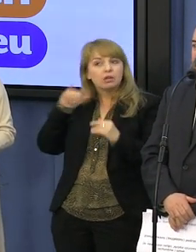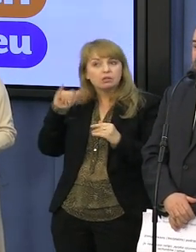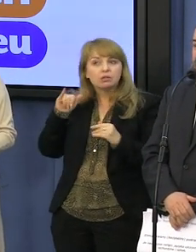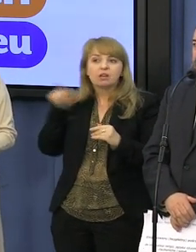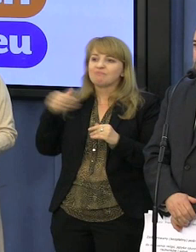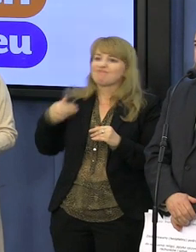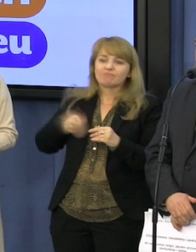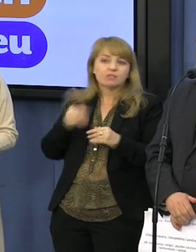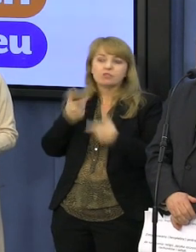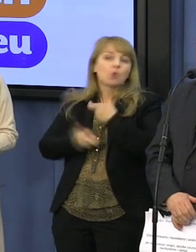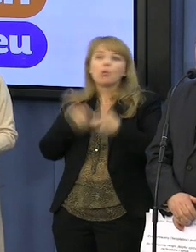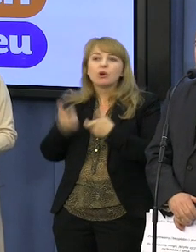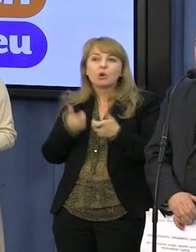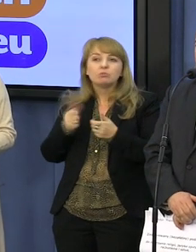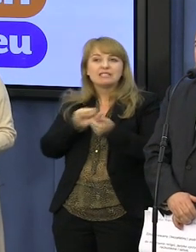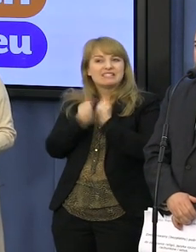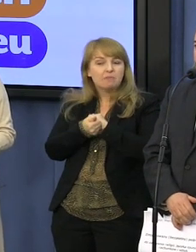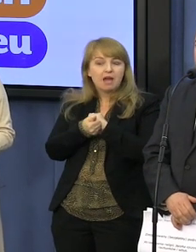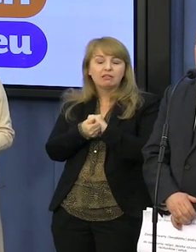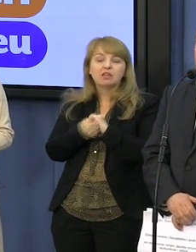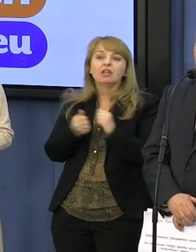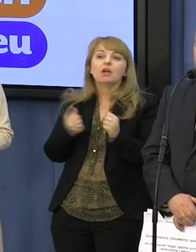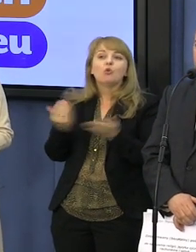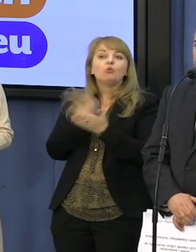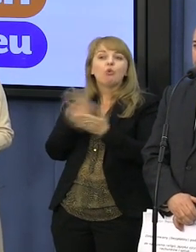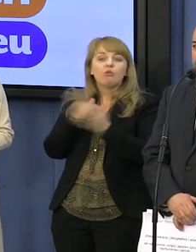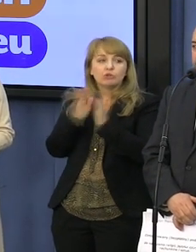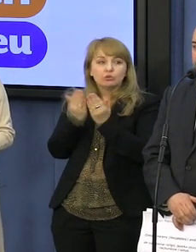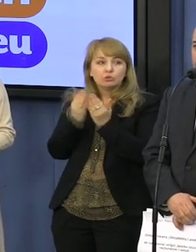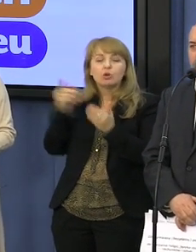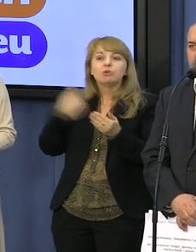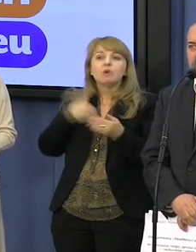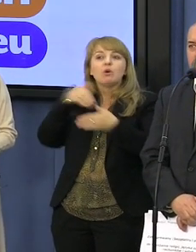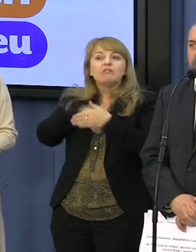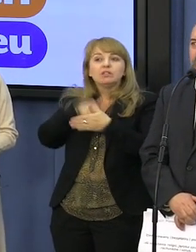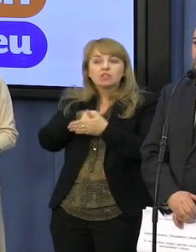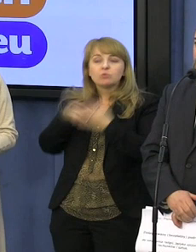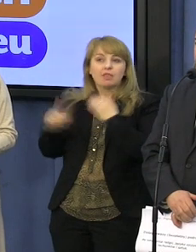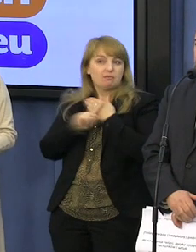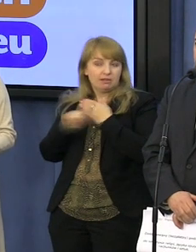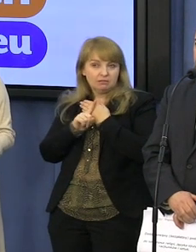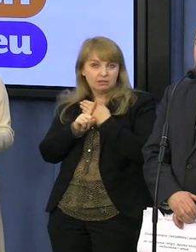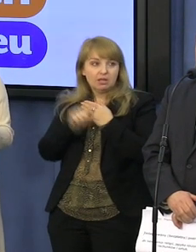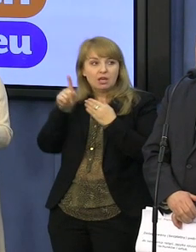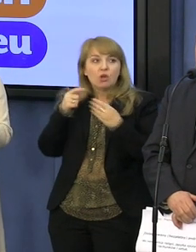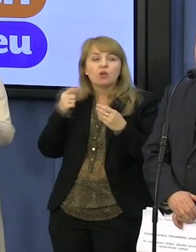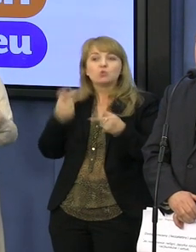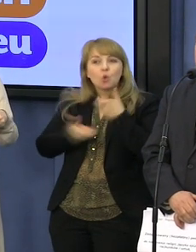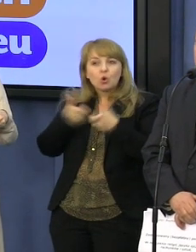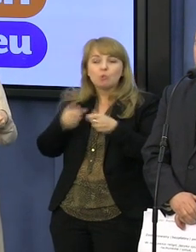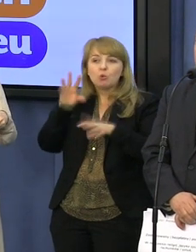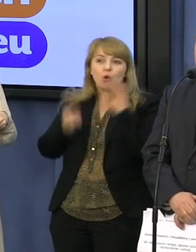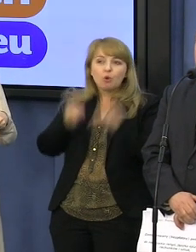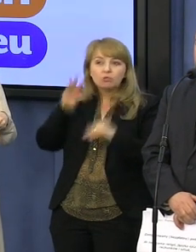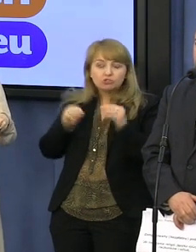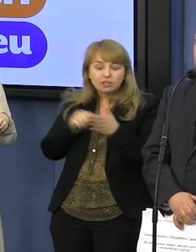karkołomnej procedurze, ponieważ one były z wykształcenia matematykami i policzyły i